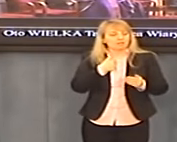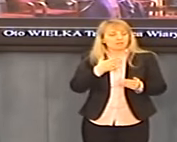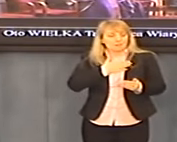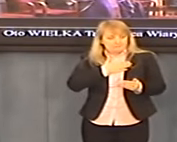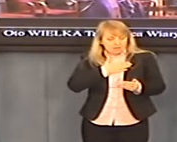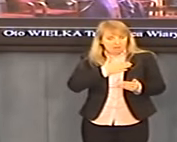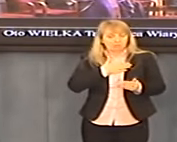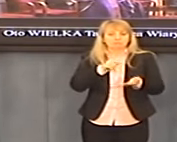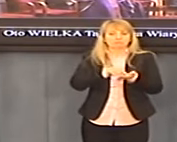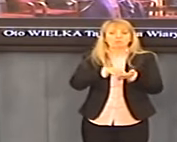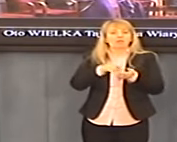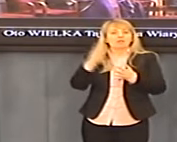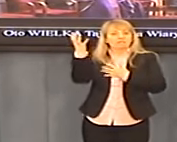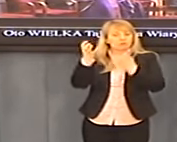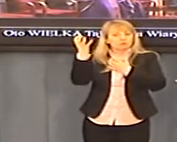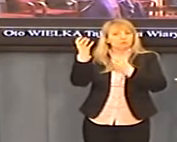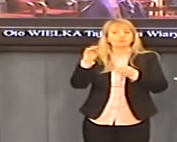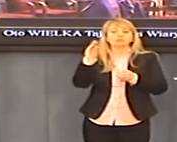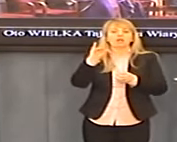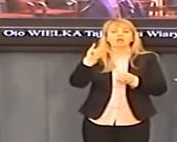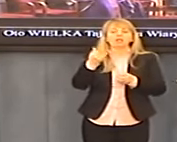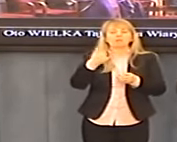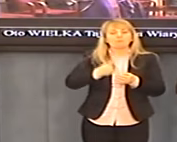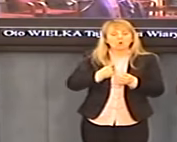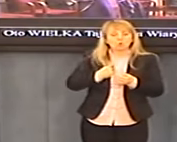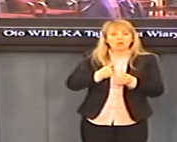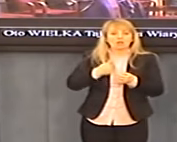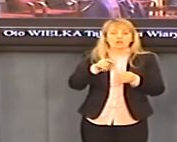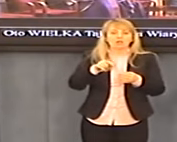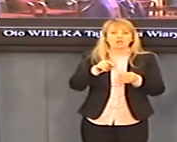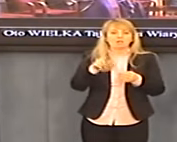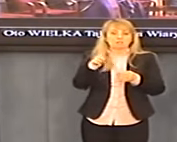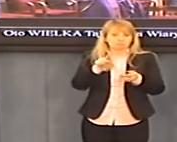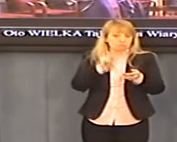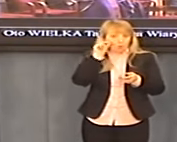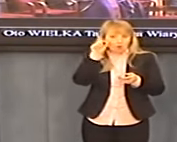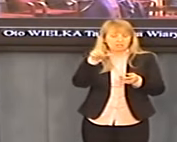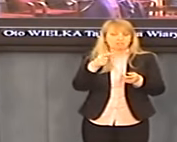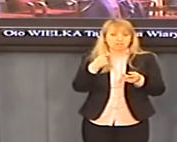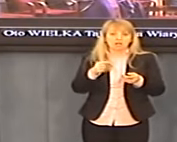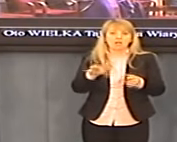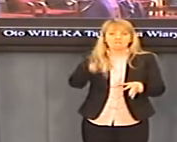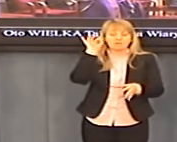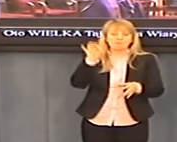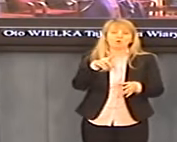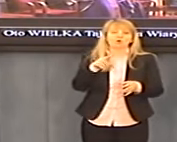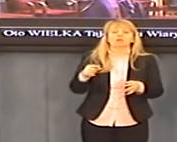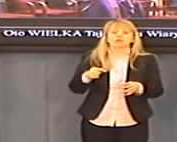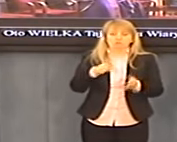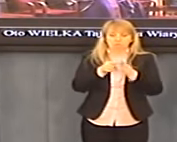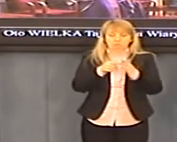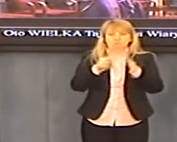którą wystosował z okazji wyboru papieża Franciszka I premier Donald Tusk jest